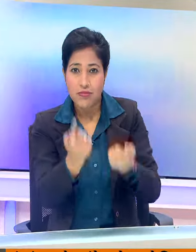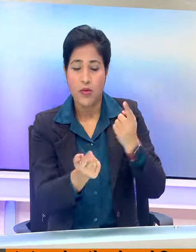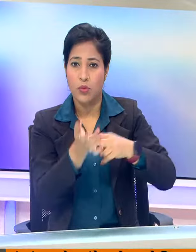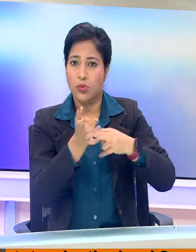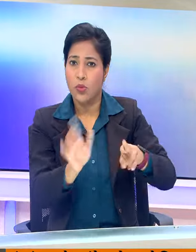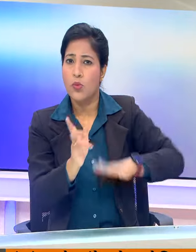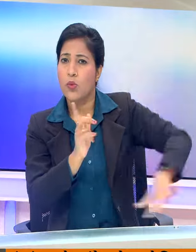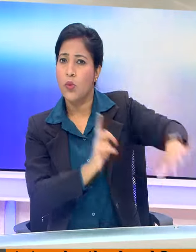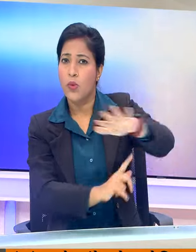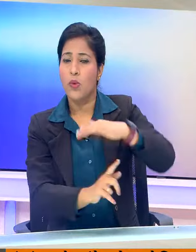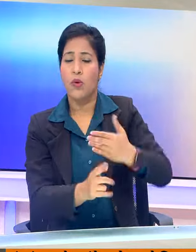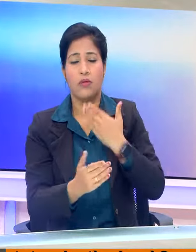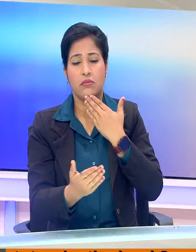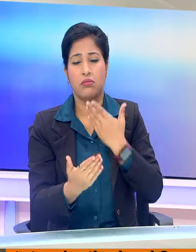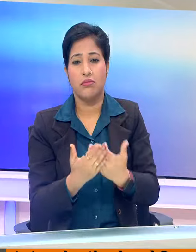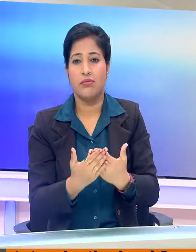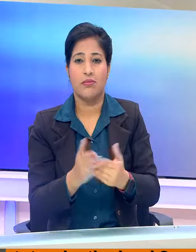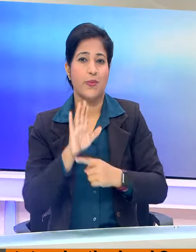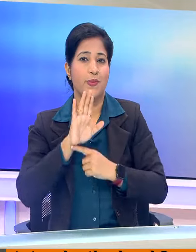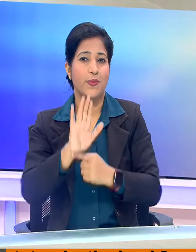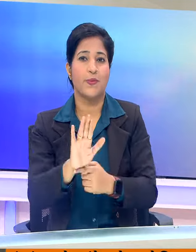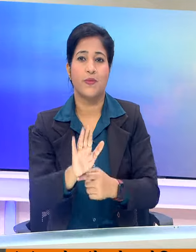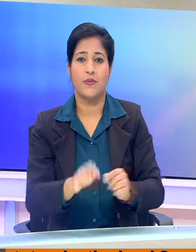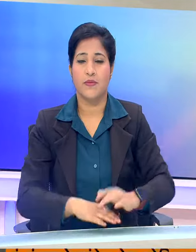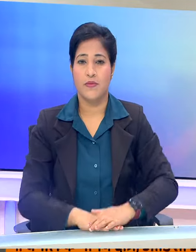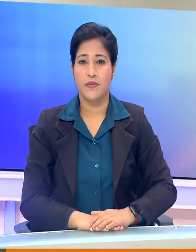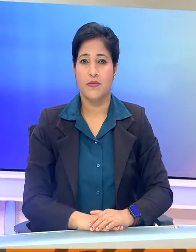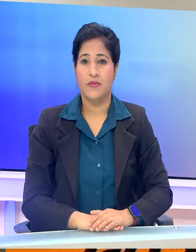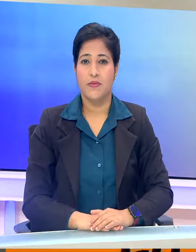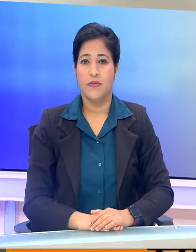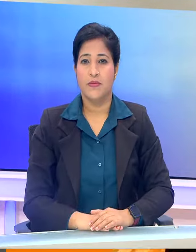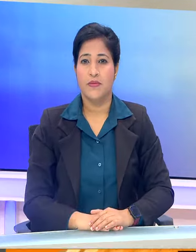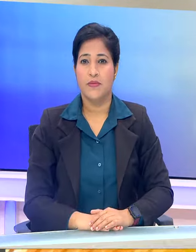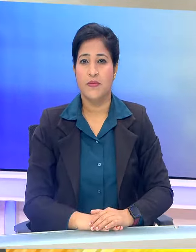प्रती अपना आभार व्यक्त करते हैं